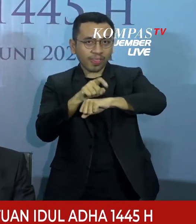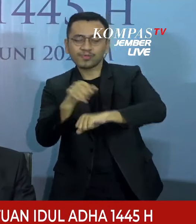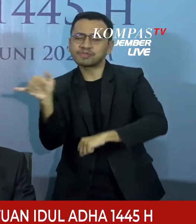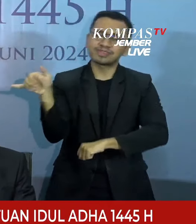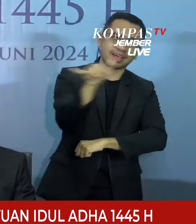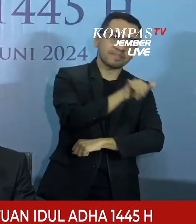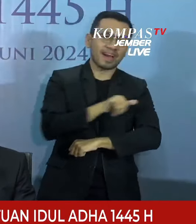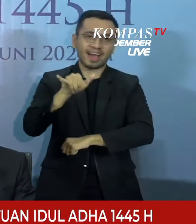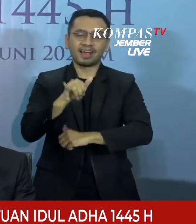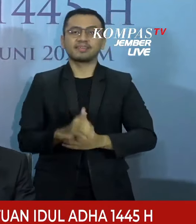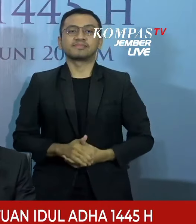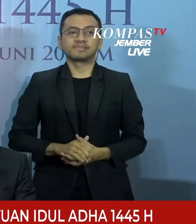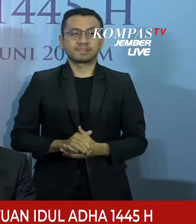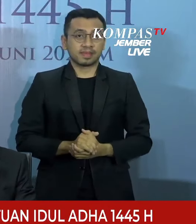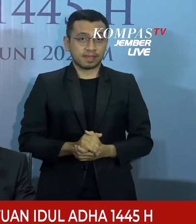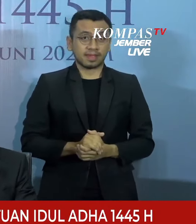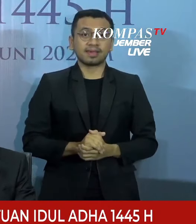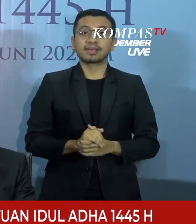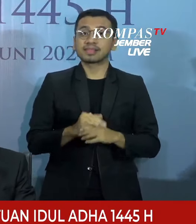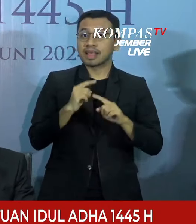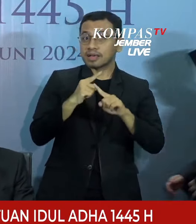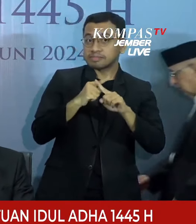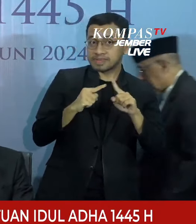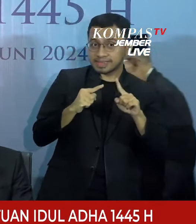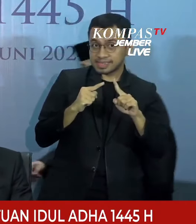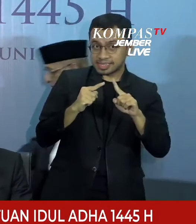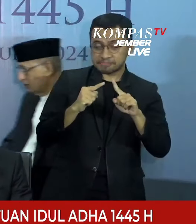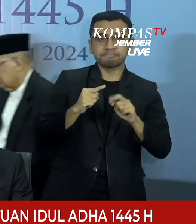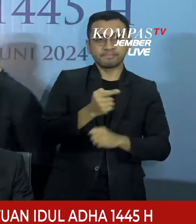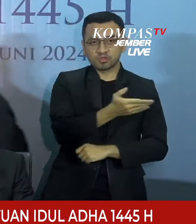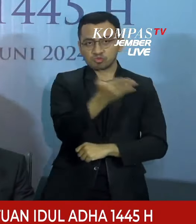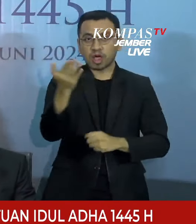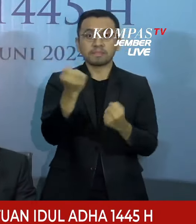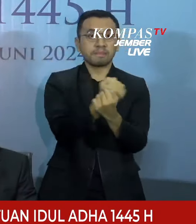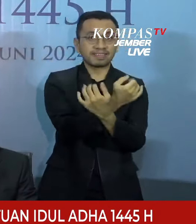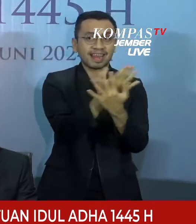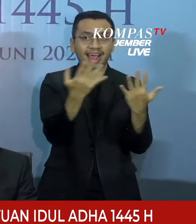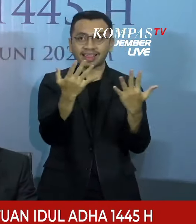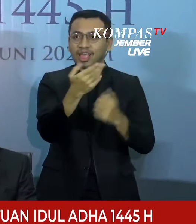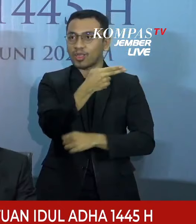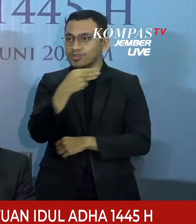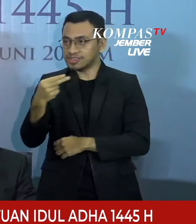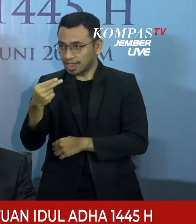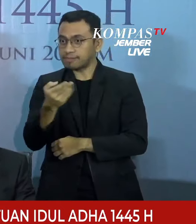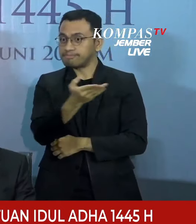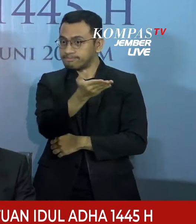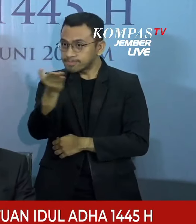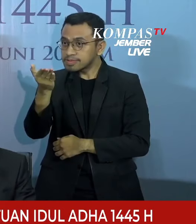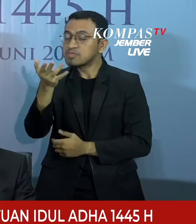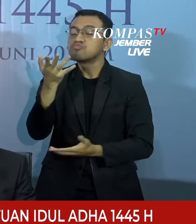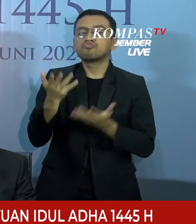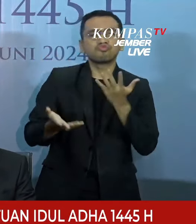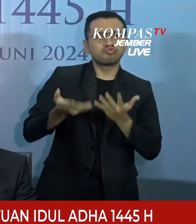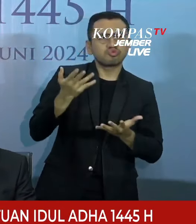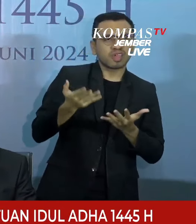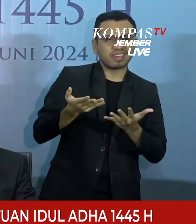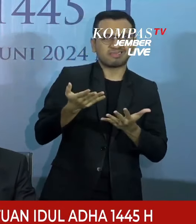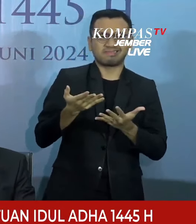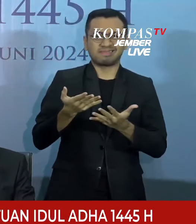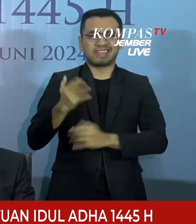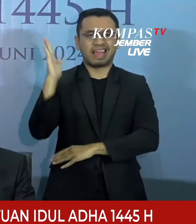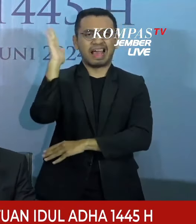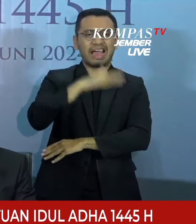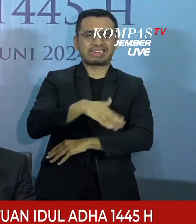Tapi perlu juga diketahui oleh seluruh masyarakat. Jika di kemudian hari ada perbedaan